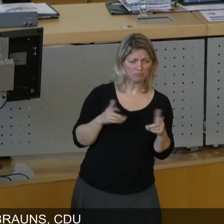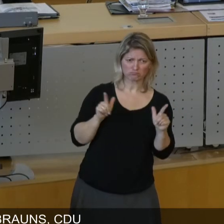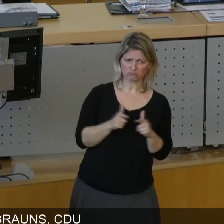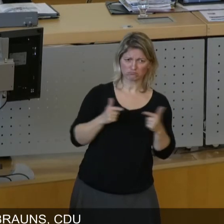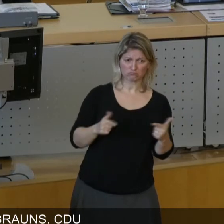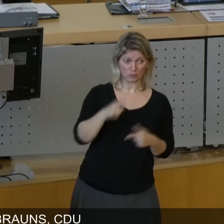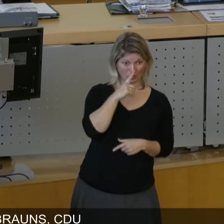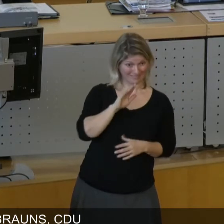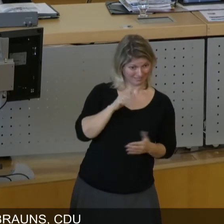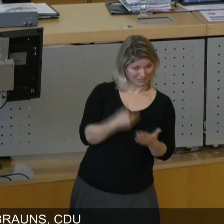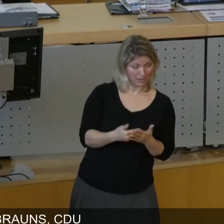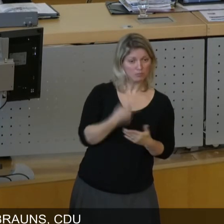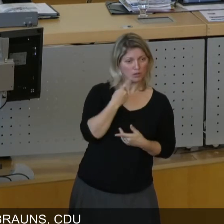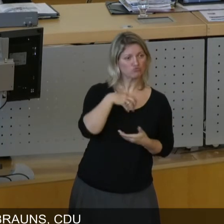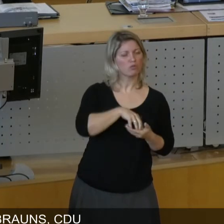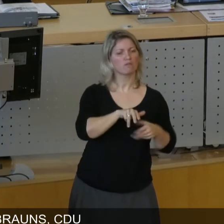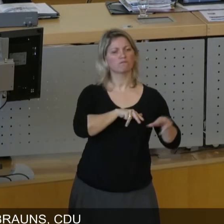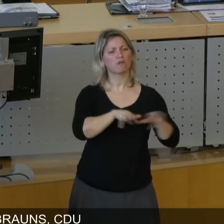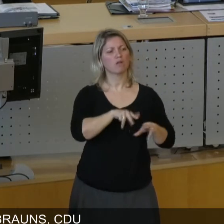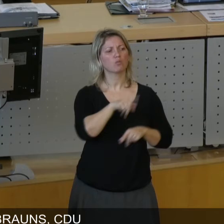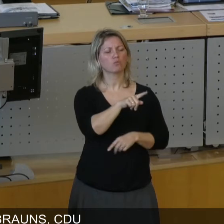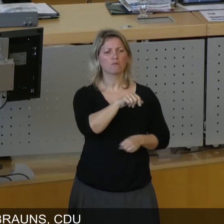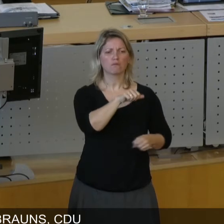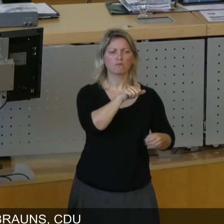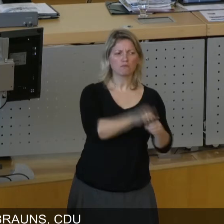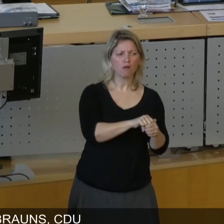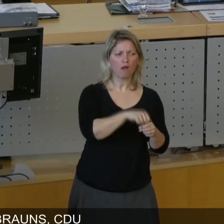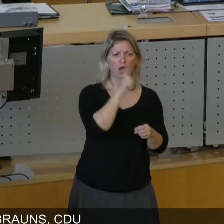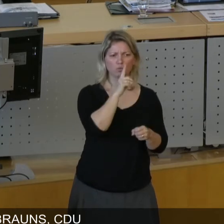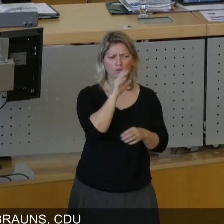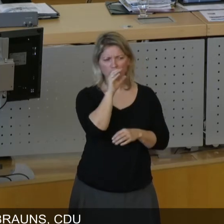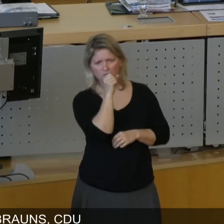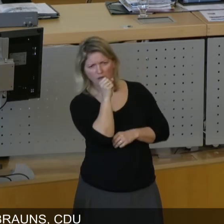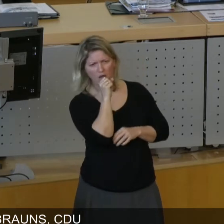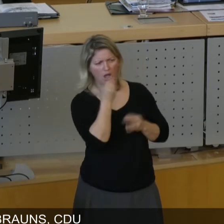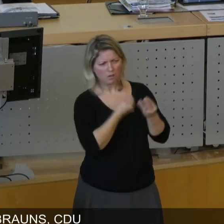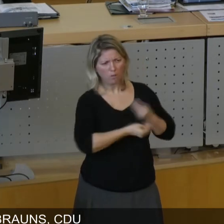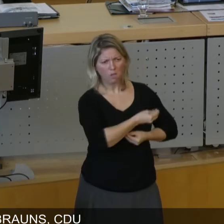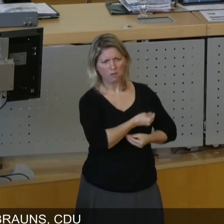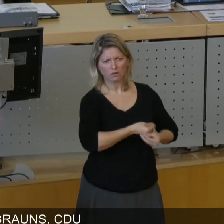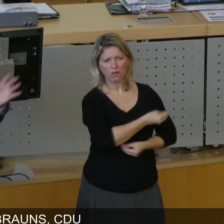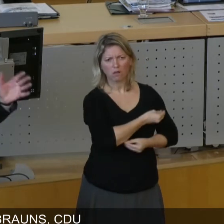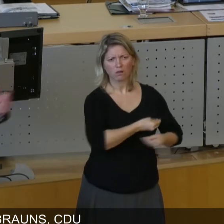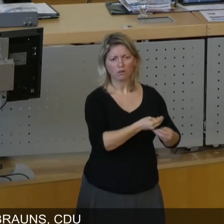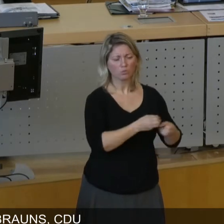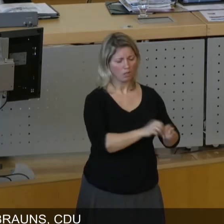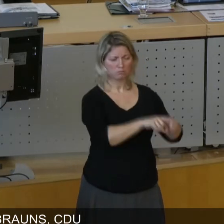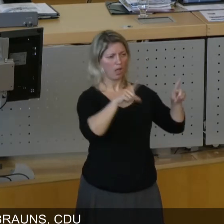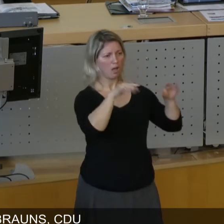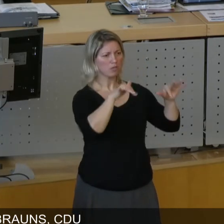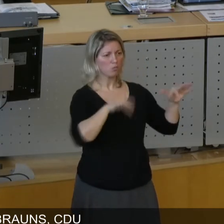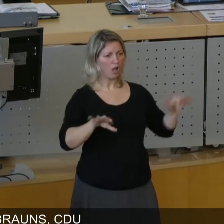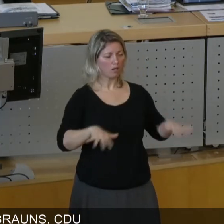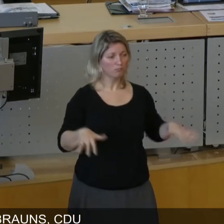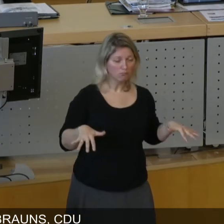wo man dann sagen müsste, die Stadtverwaltung wäre in der Lage, irgendwie etwas im Geheimen zu machen. Und plötzlich, oh Wunder, ist es dann da